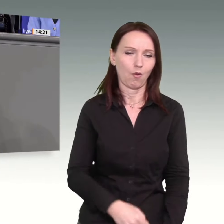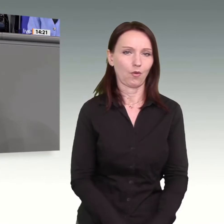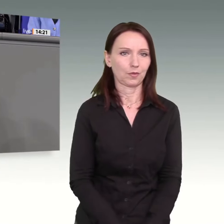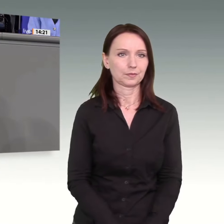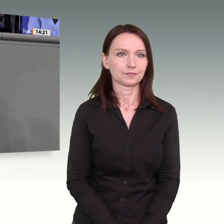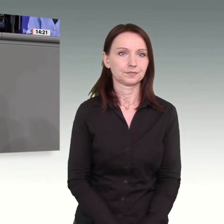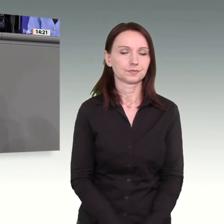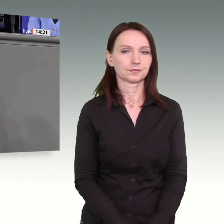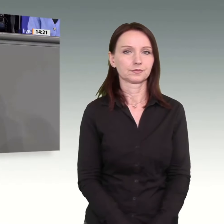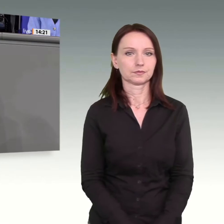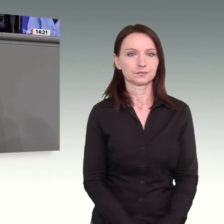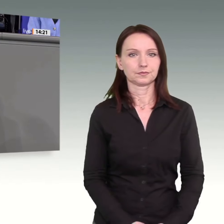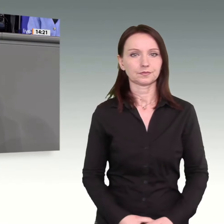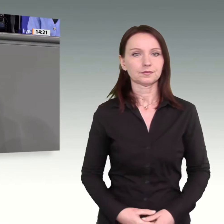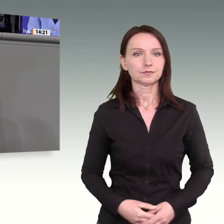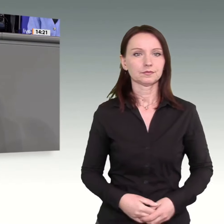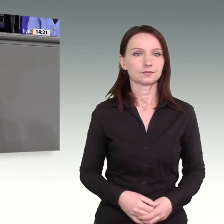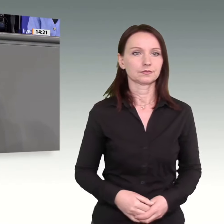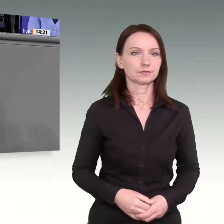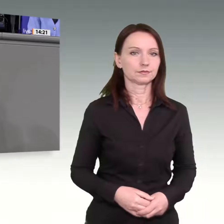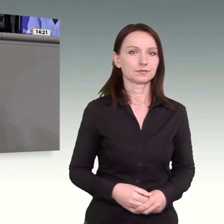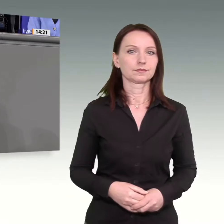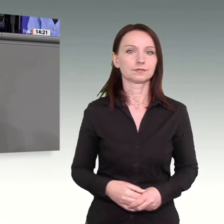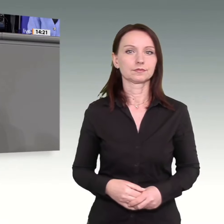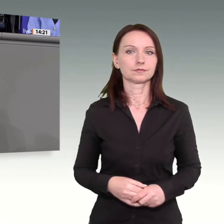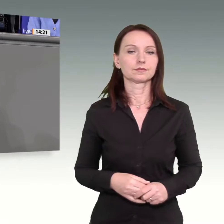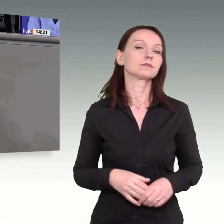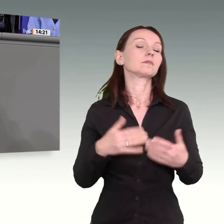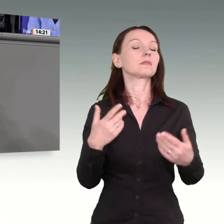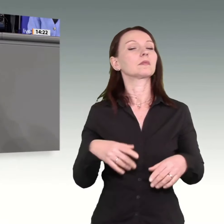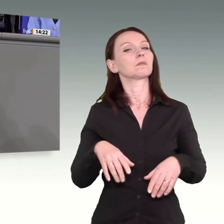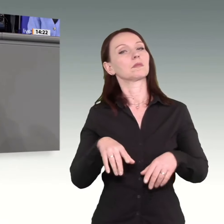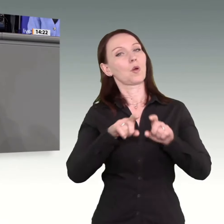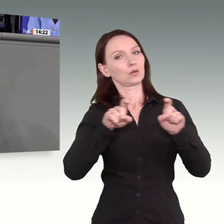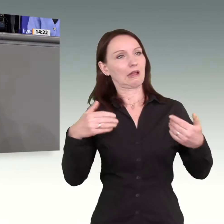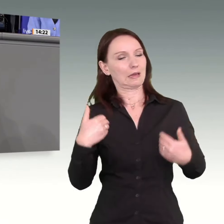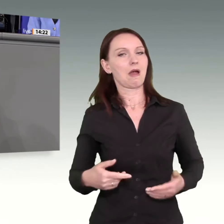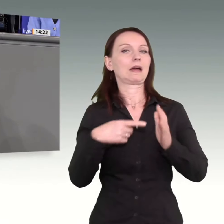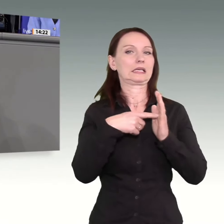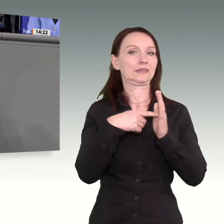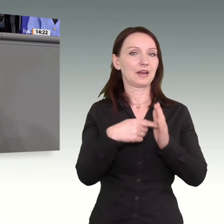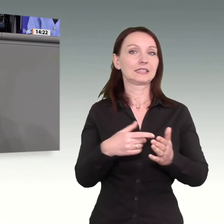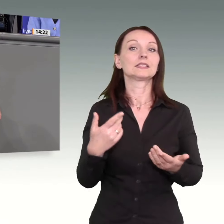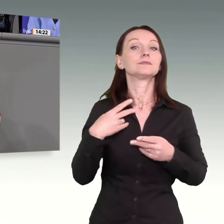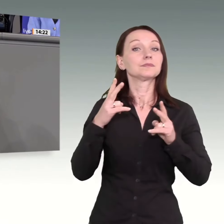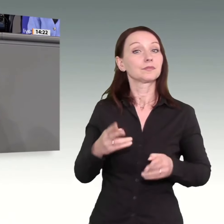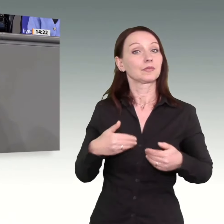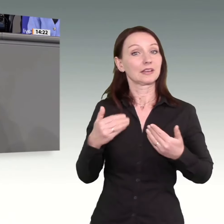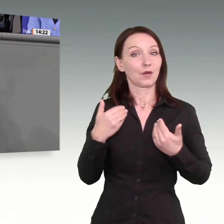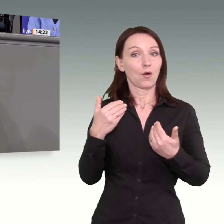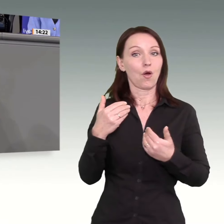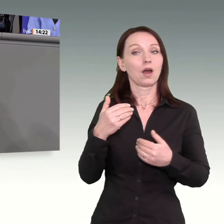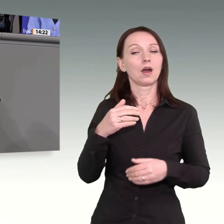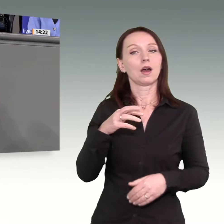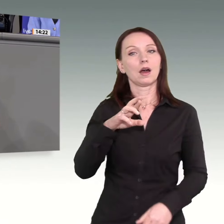Ein Hinweis als Unternehmer. Ich freue mich sehr, dass Reinhold Wirth